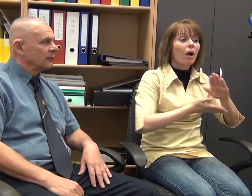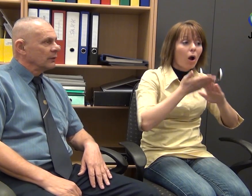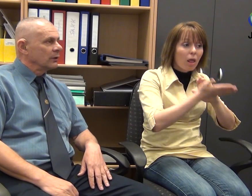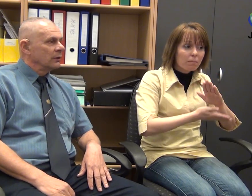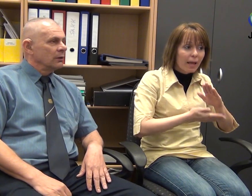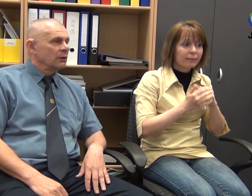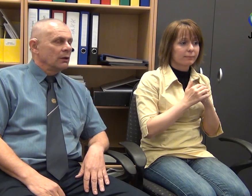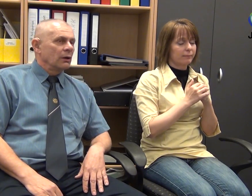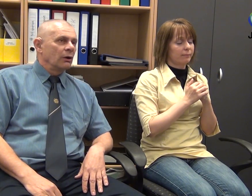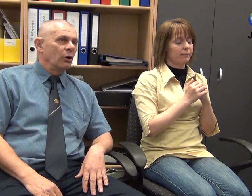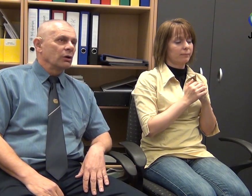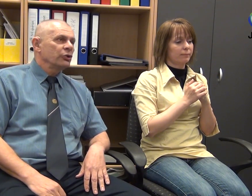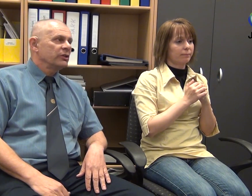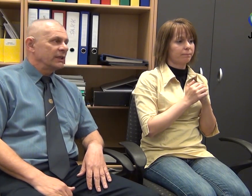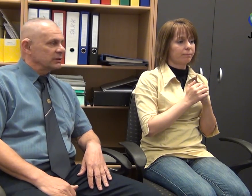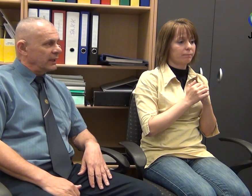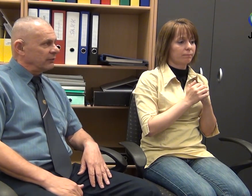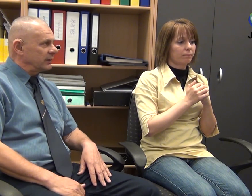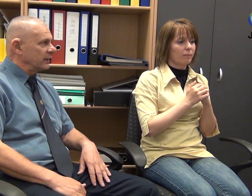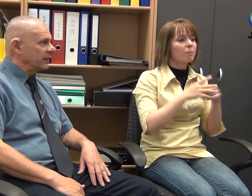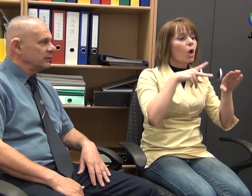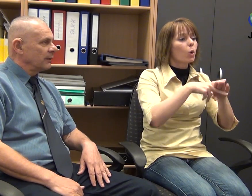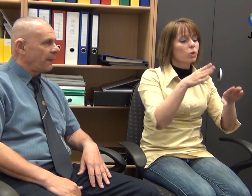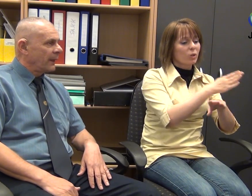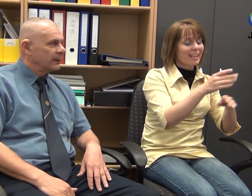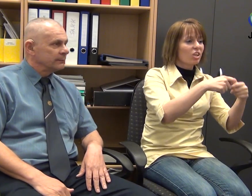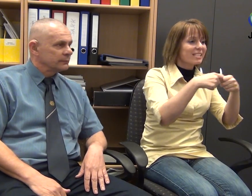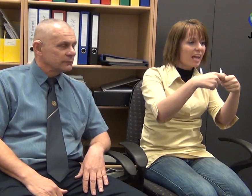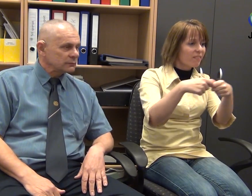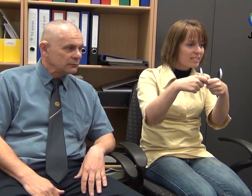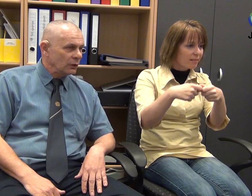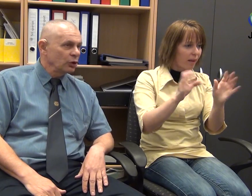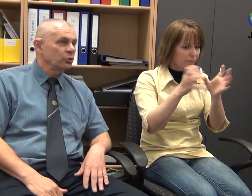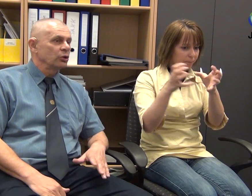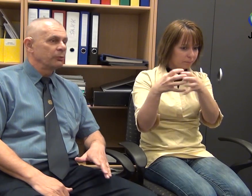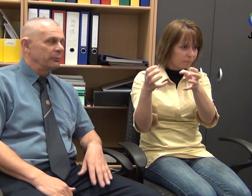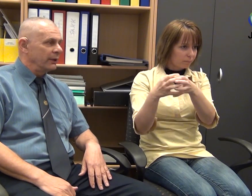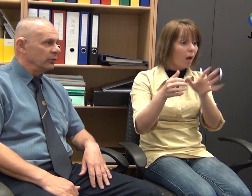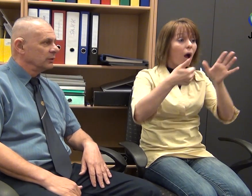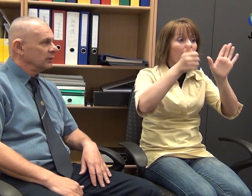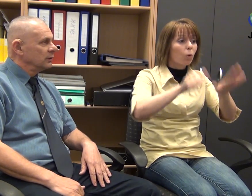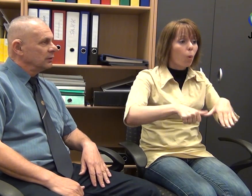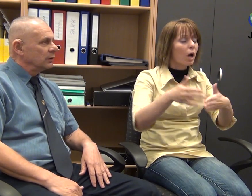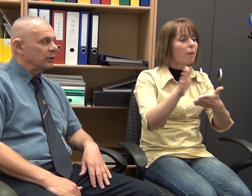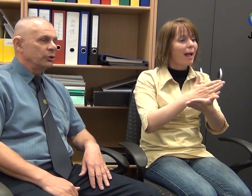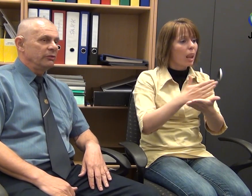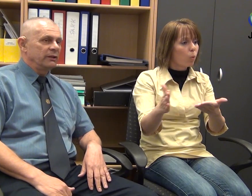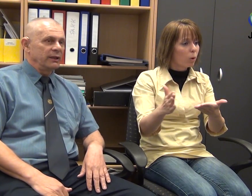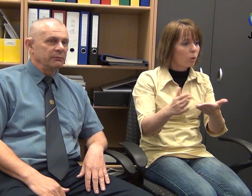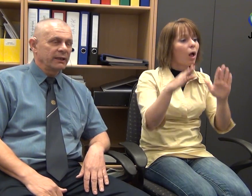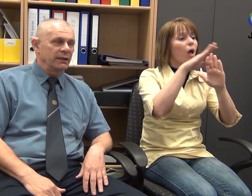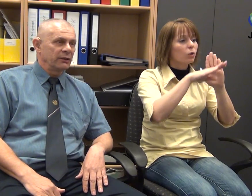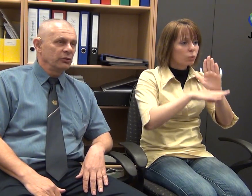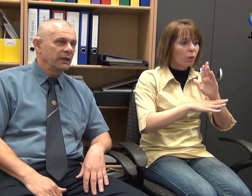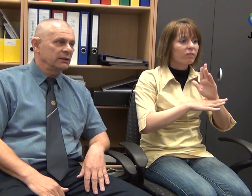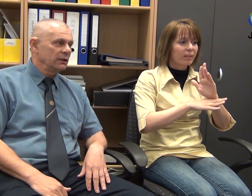a köztes szervezeteket 6 hónapon belül a törvény